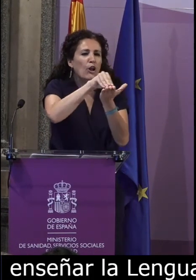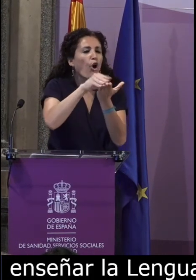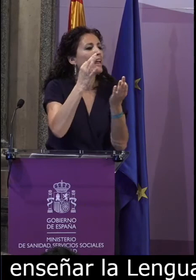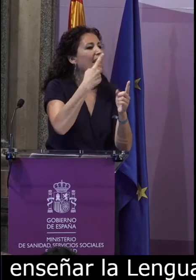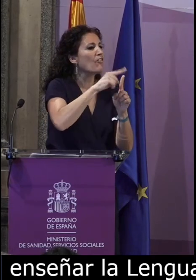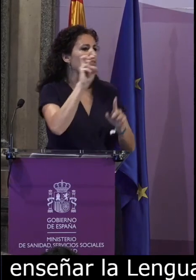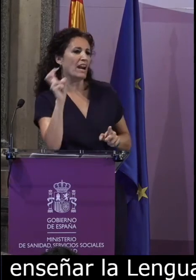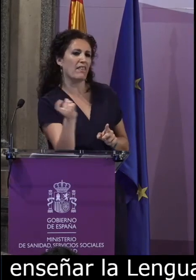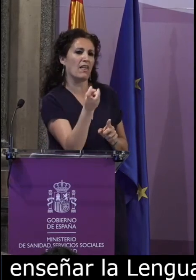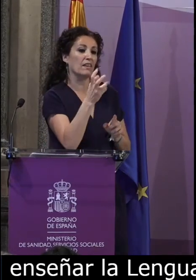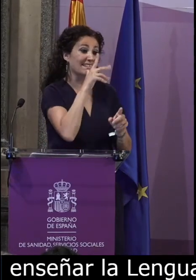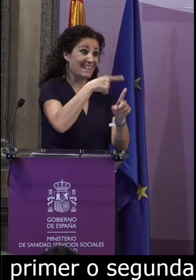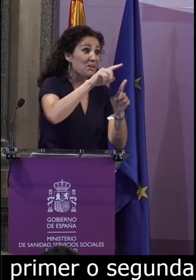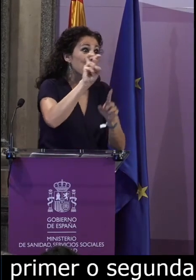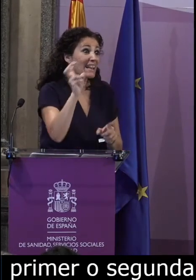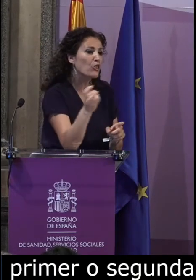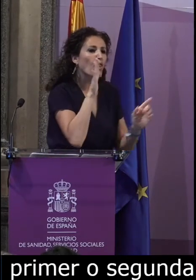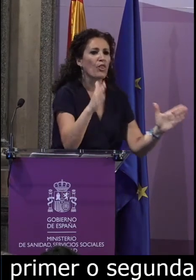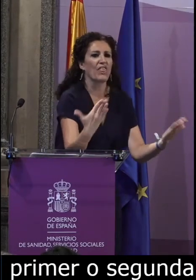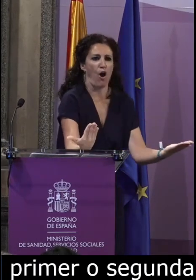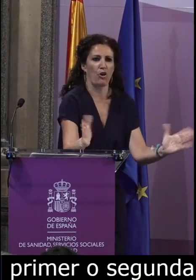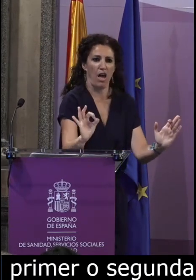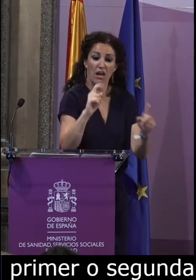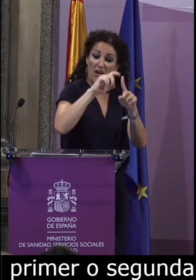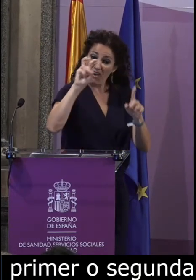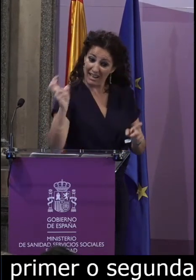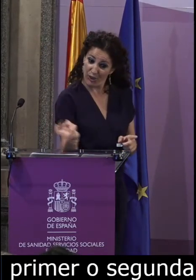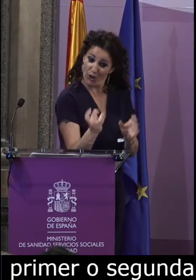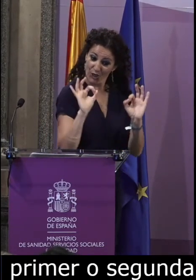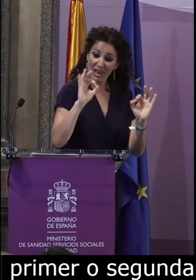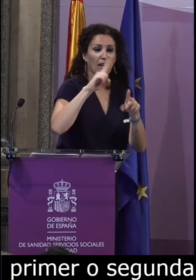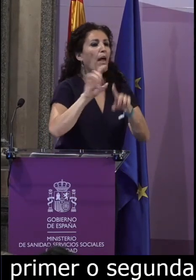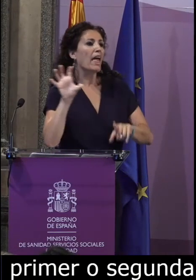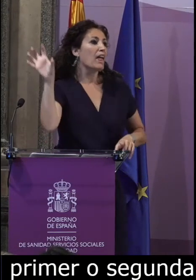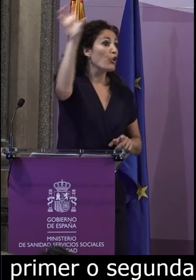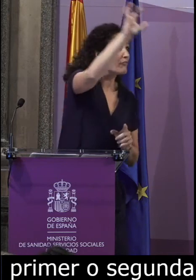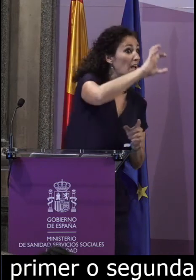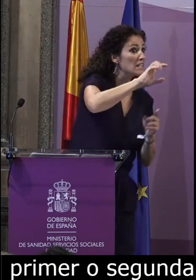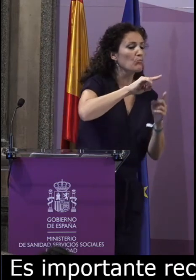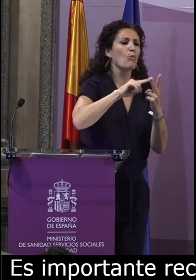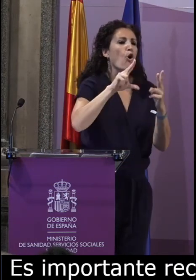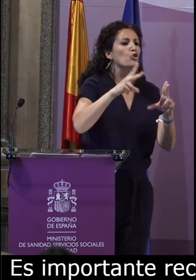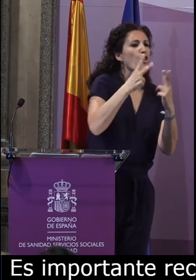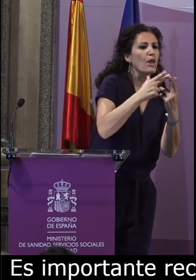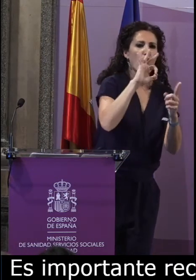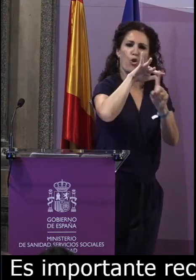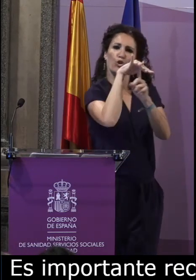Es importante recoger las variedades y las variaciones con las que contamos en la actualidad a nivel geográfico,